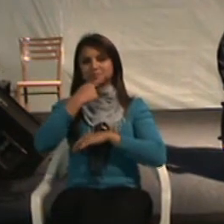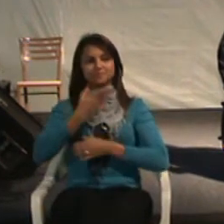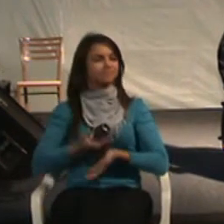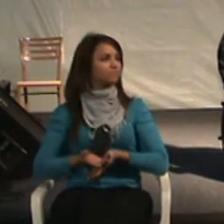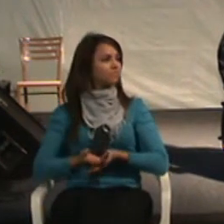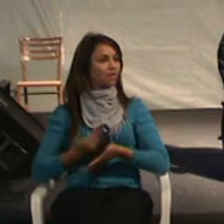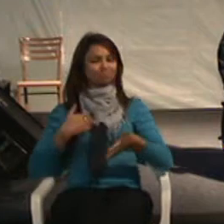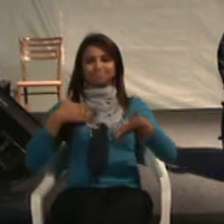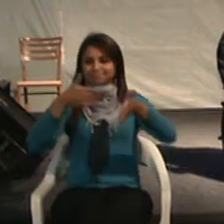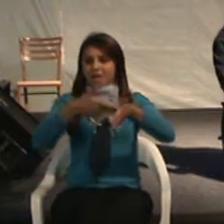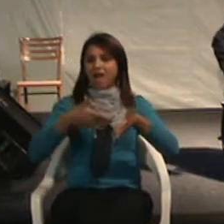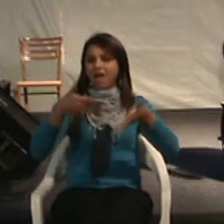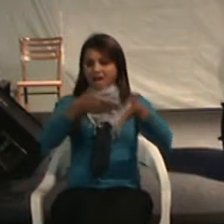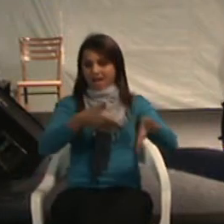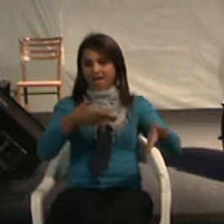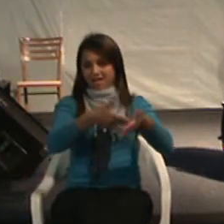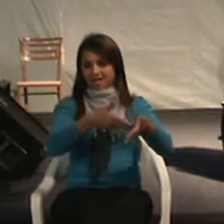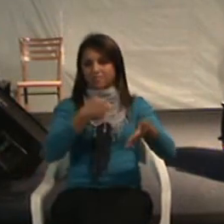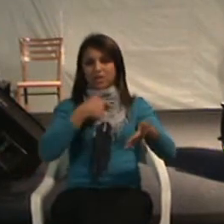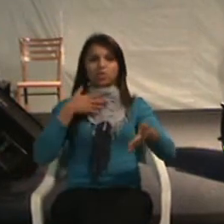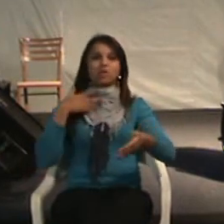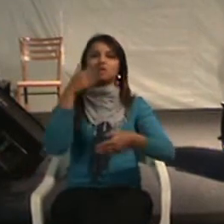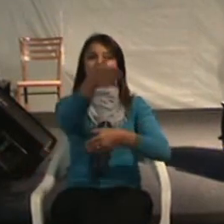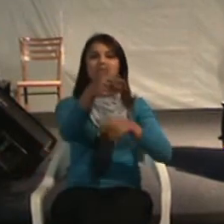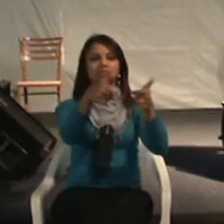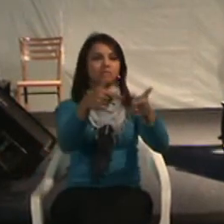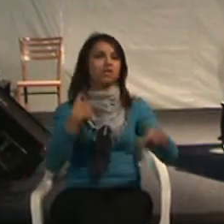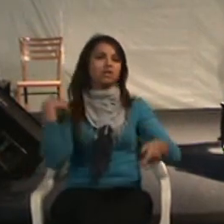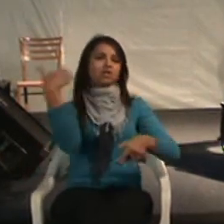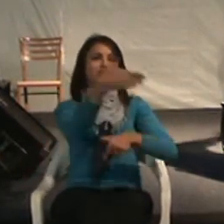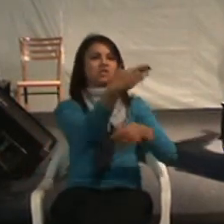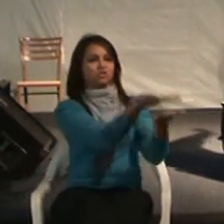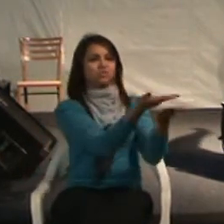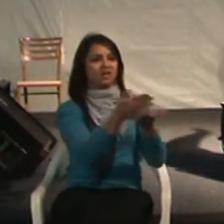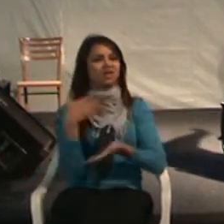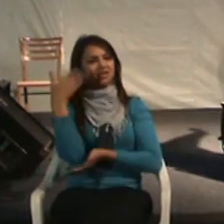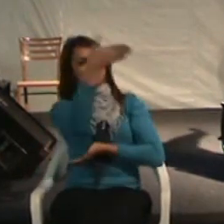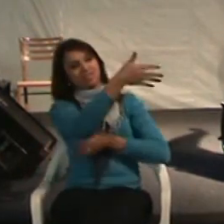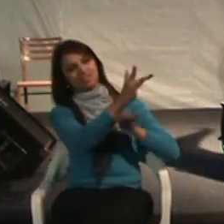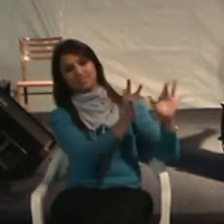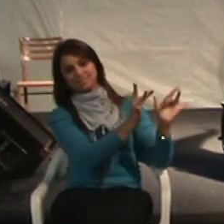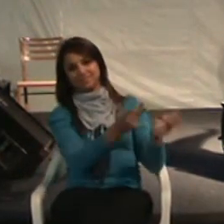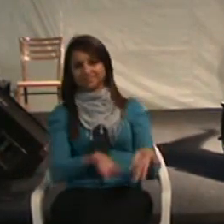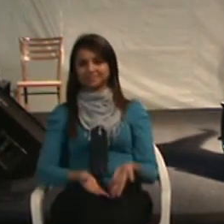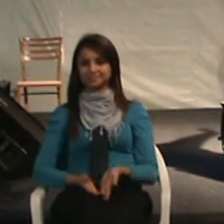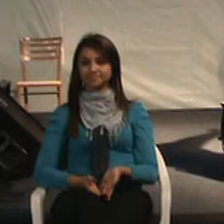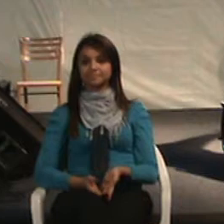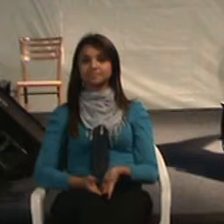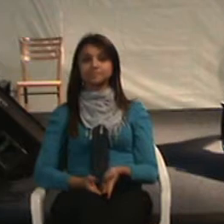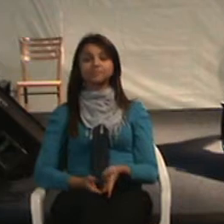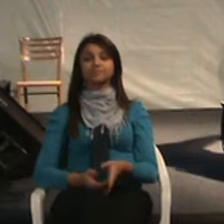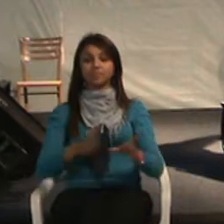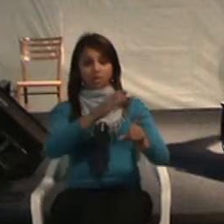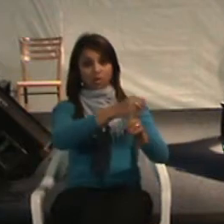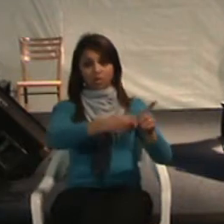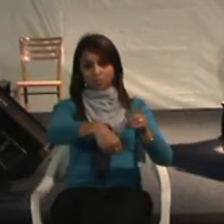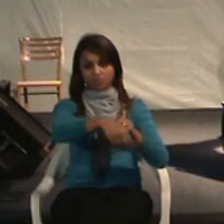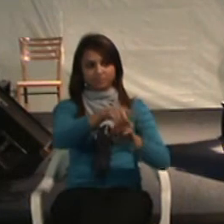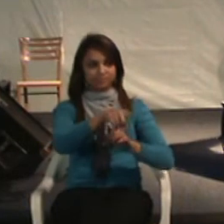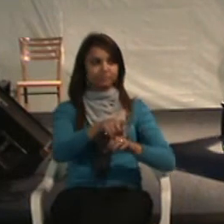Me impedem de sair de casa. Posso ir trabalhar, estudar, namorar, né? Essas coisas. Comunidade. Barreiras